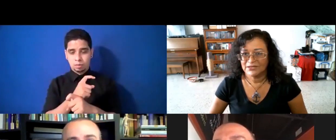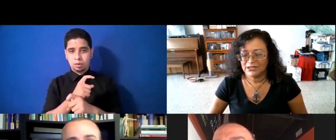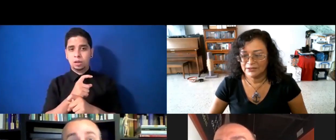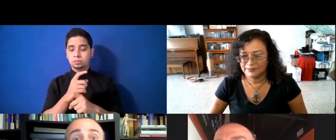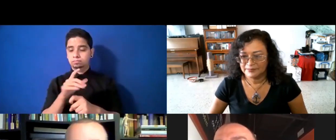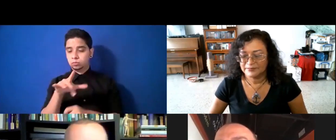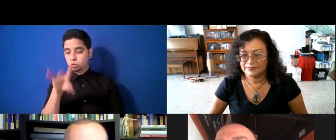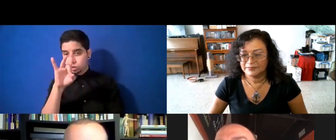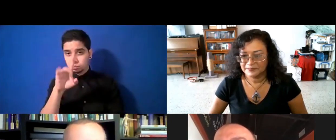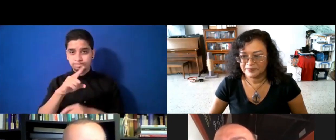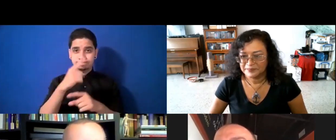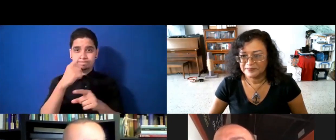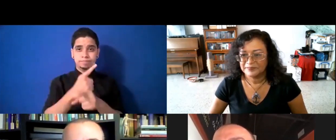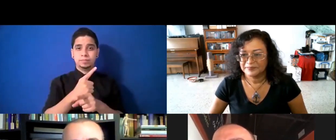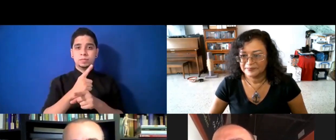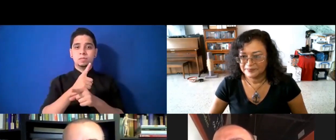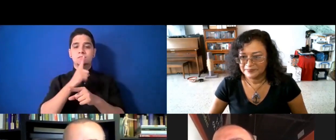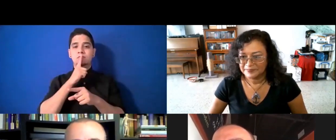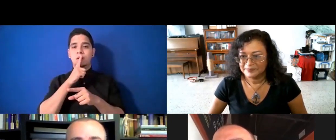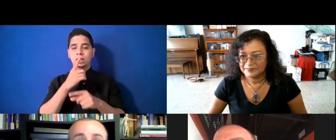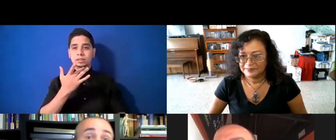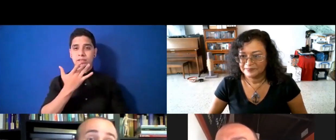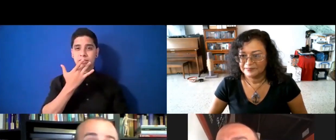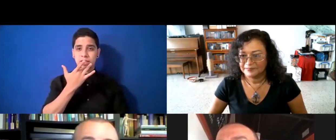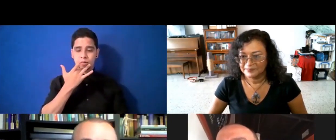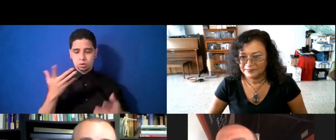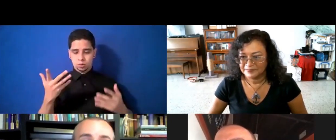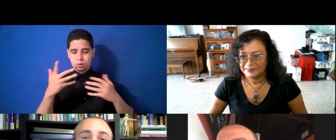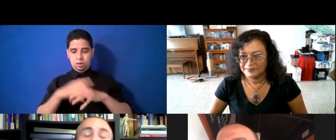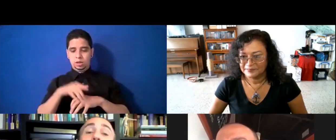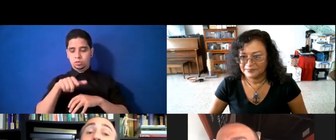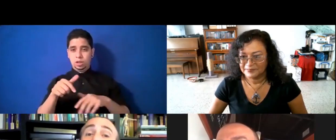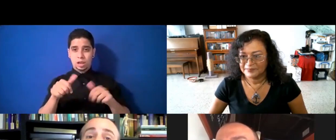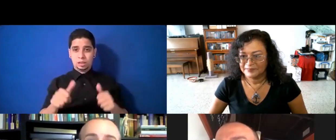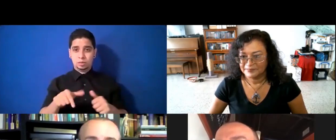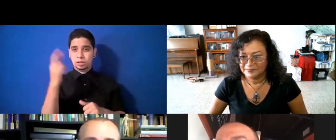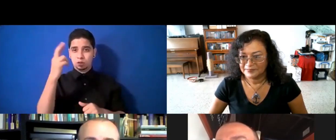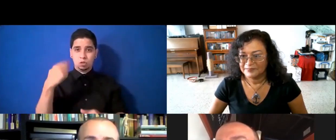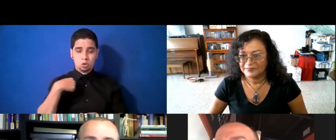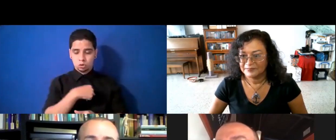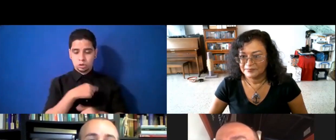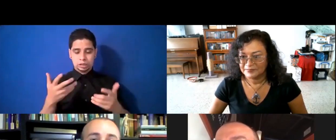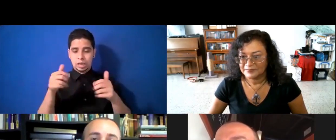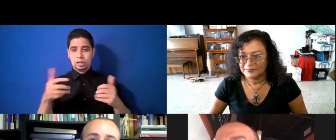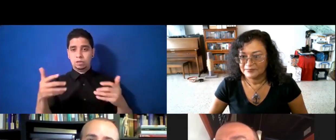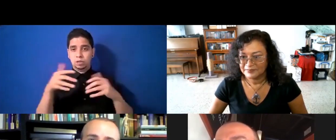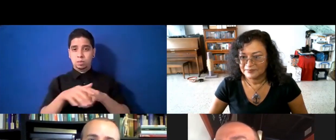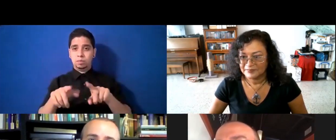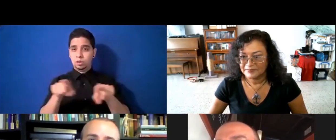y definitivamente, combinar esos sabores, es un arte, por eso estamos acá, Artefusión, pero también, queremos dar, la otra cara de la moneda,